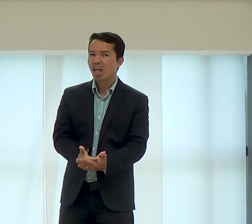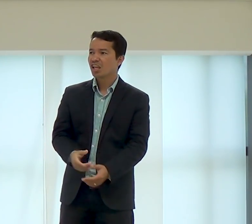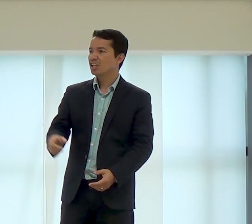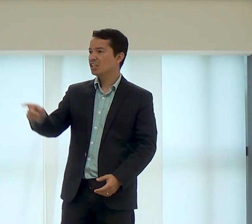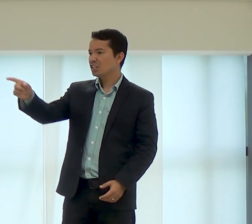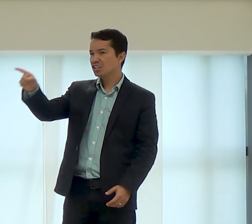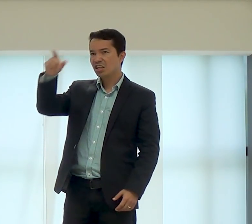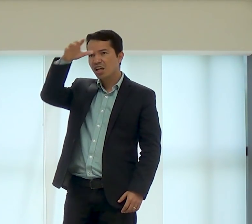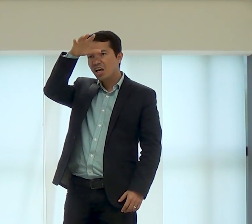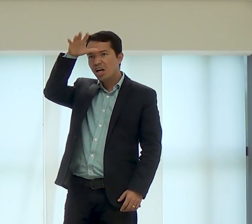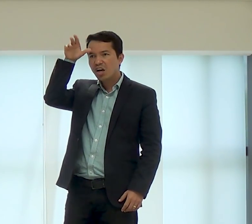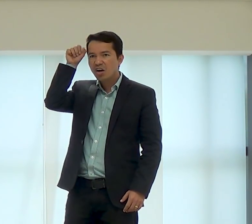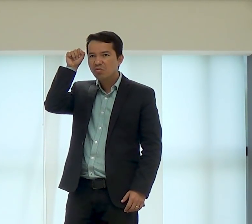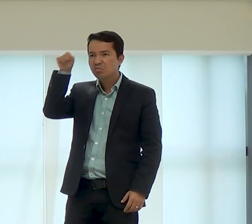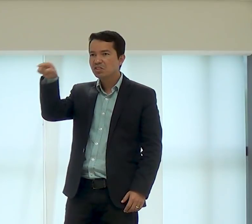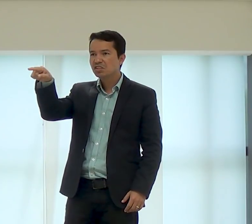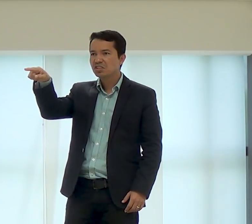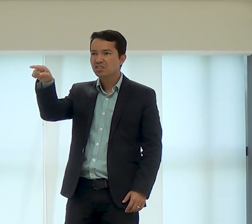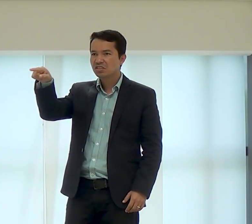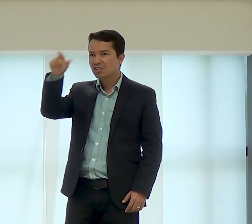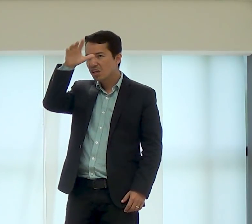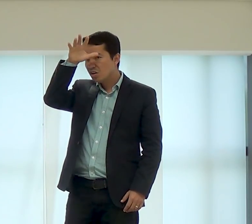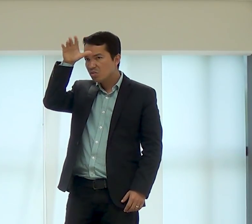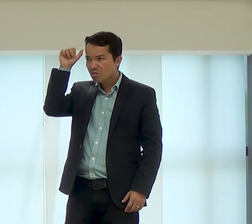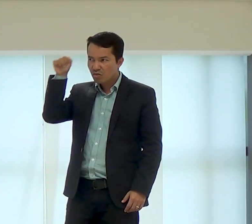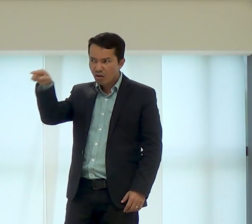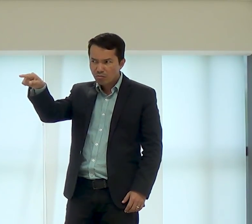veja só, o Almir,